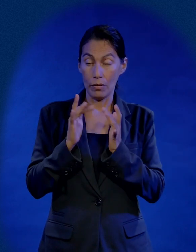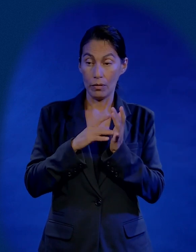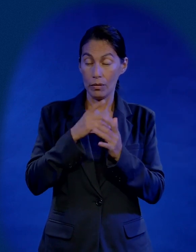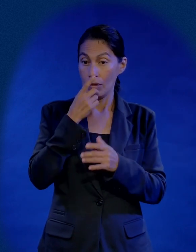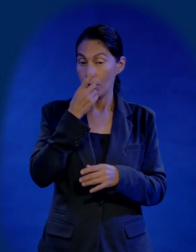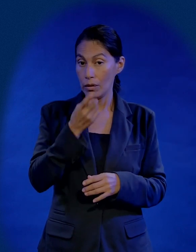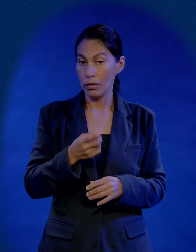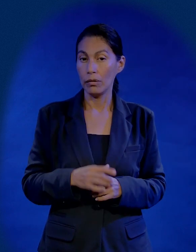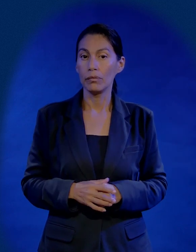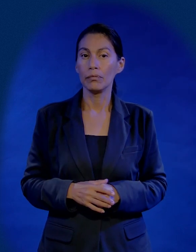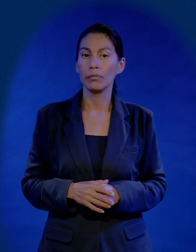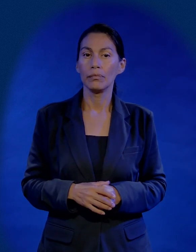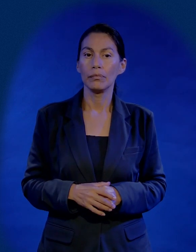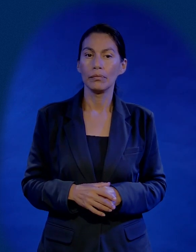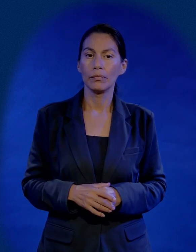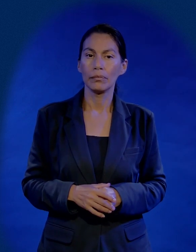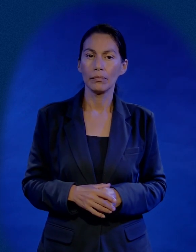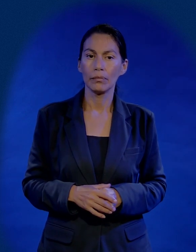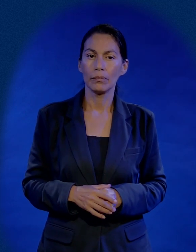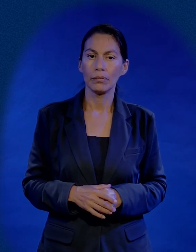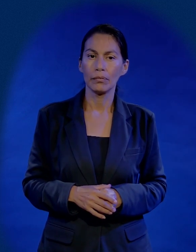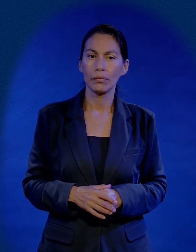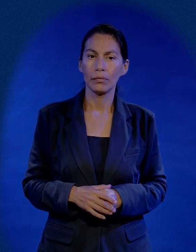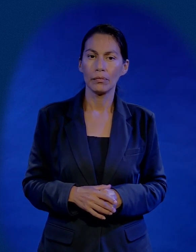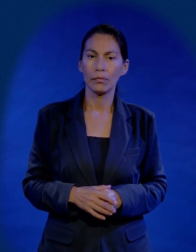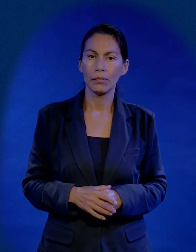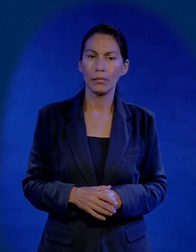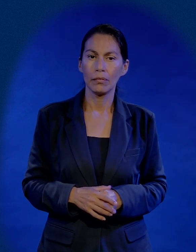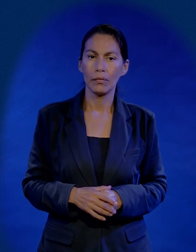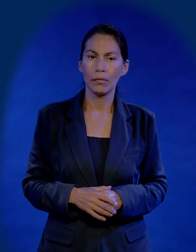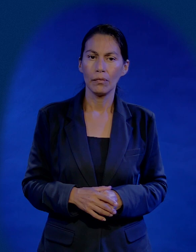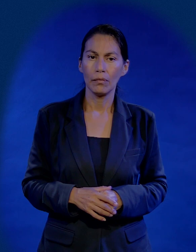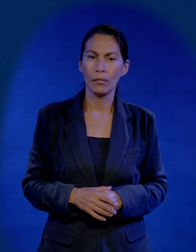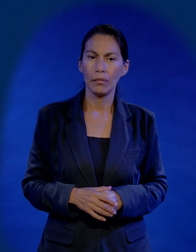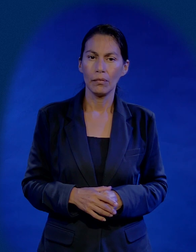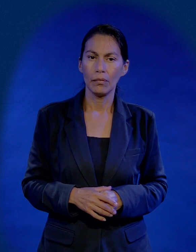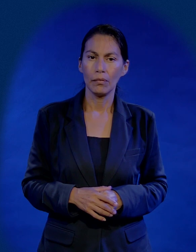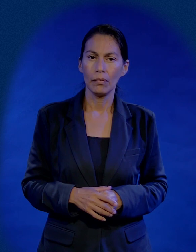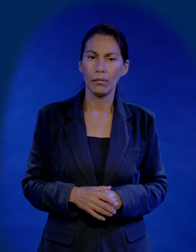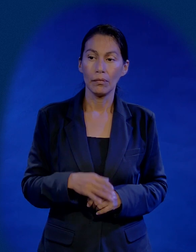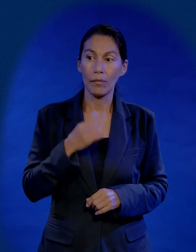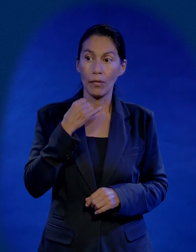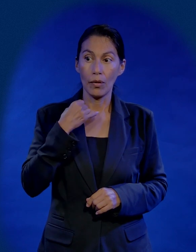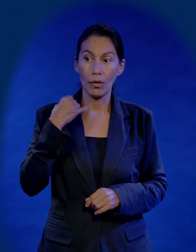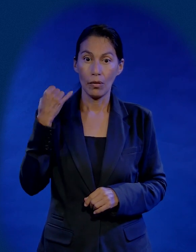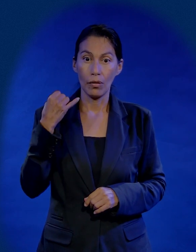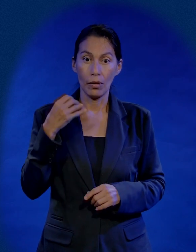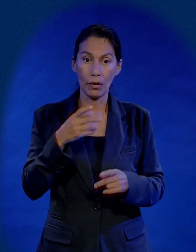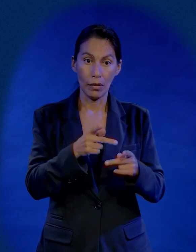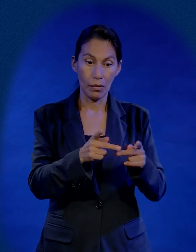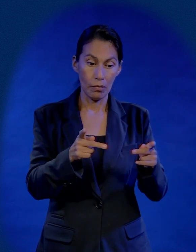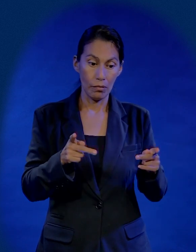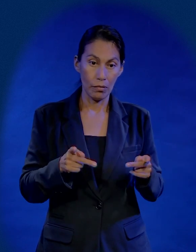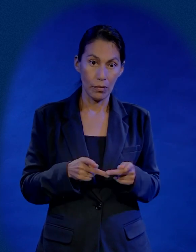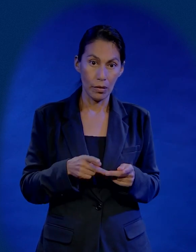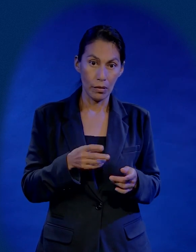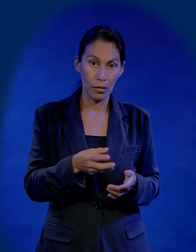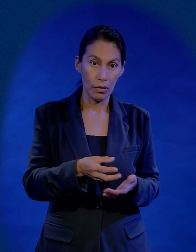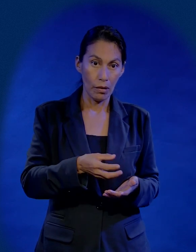y luego Jesús lo lleva al extremo y en una de esas se entiende por el contexto que Judas agarra el plato de